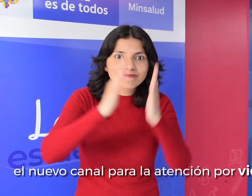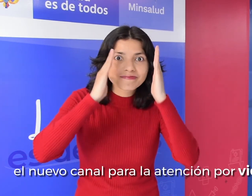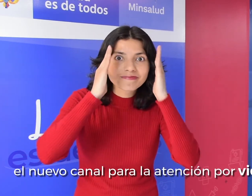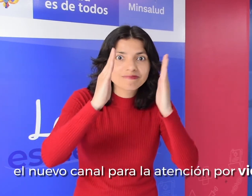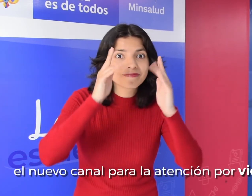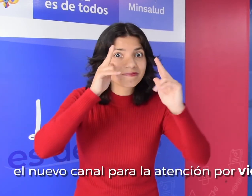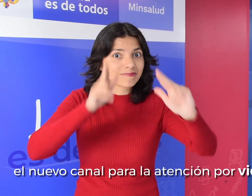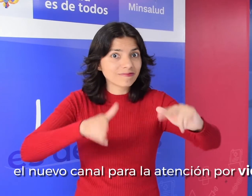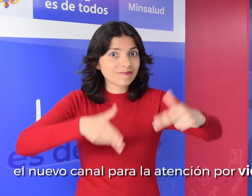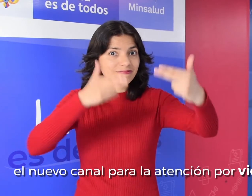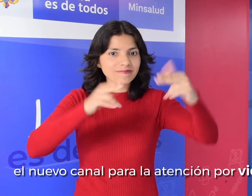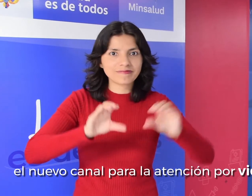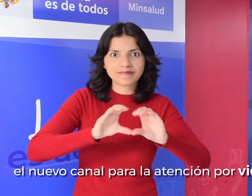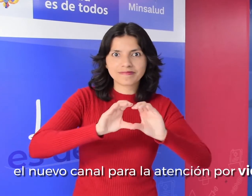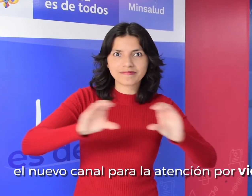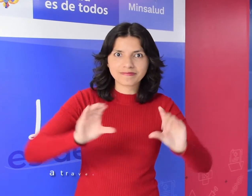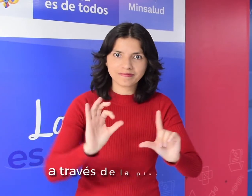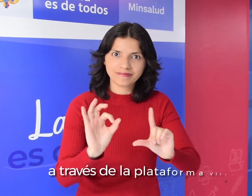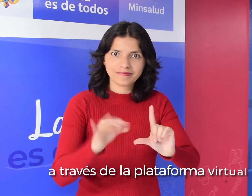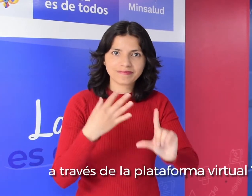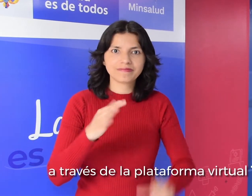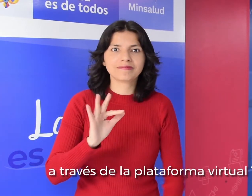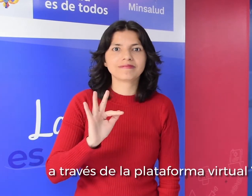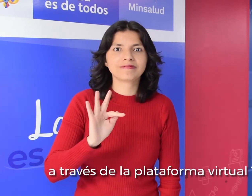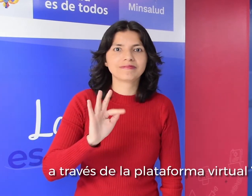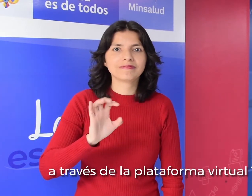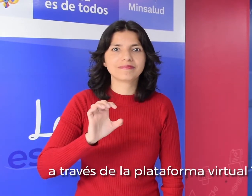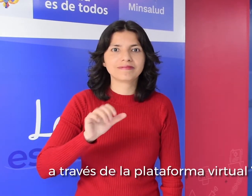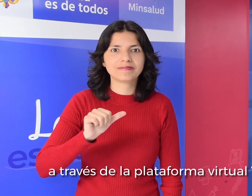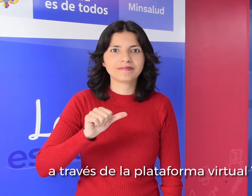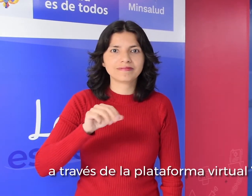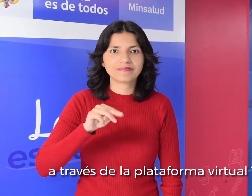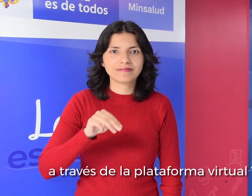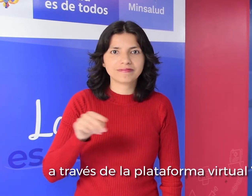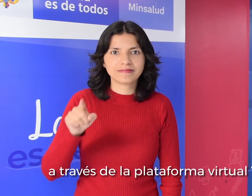la atención por videollamada a través de la plataforma virtual Teams.